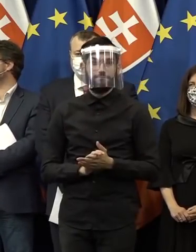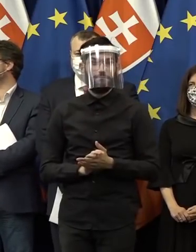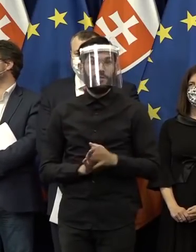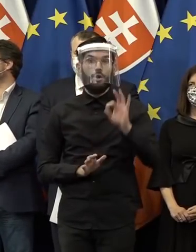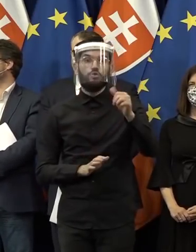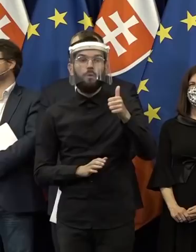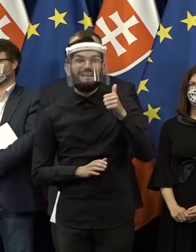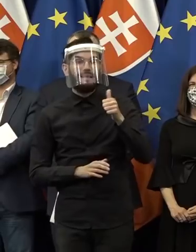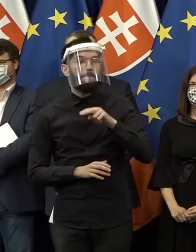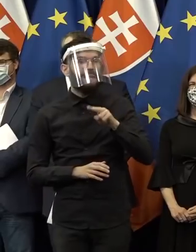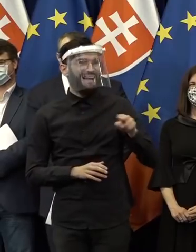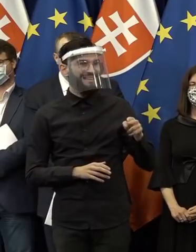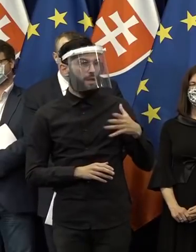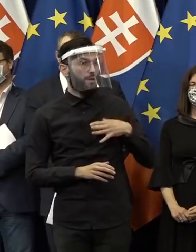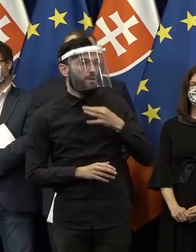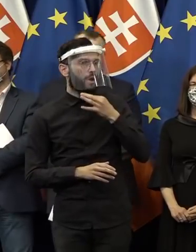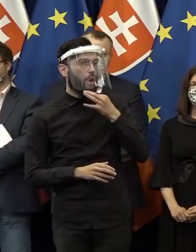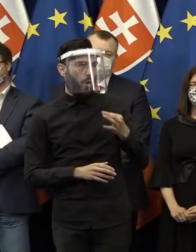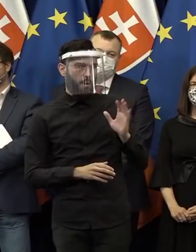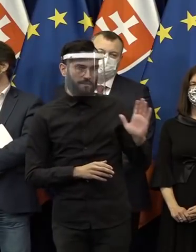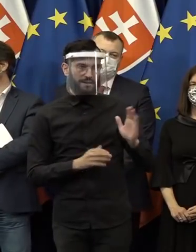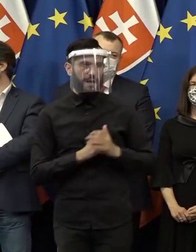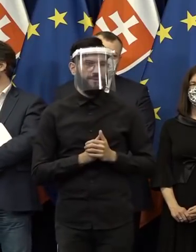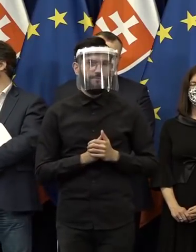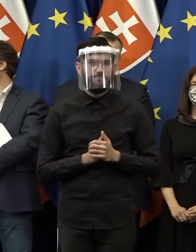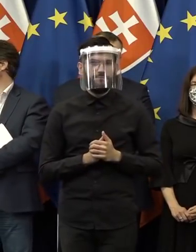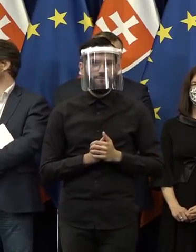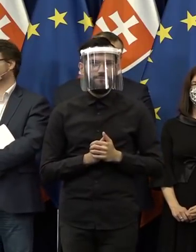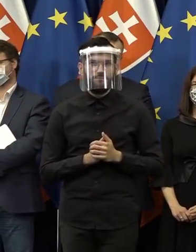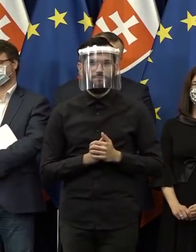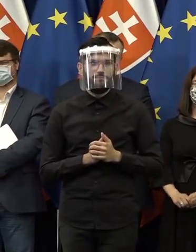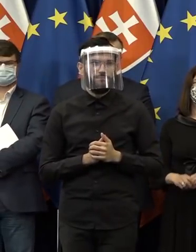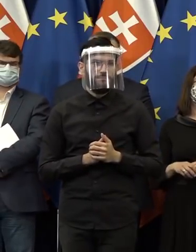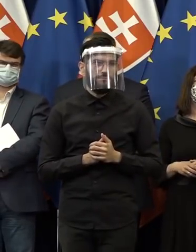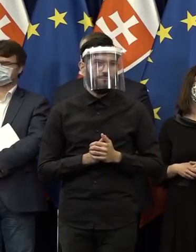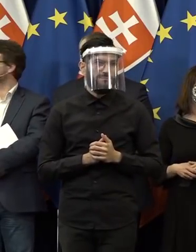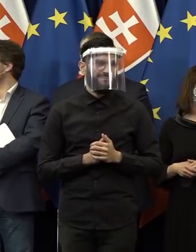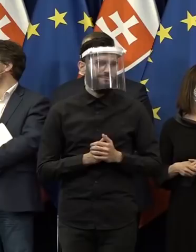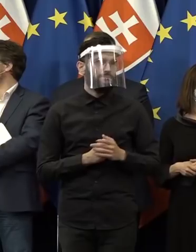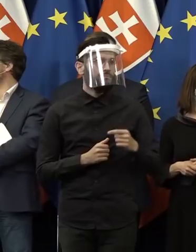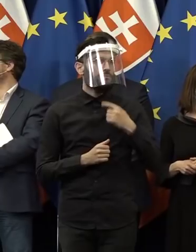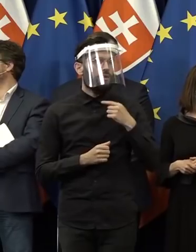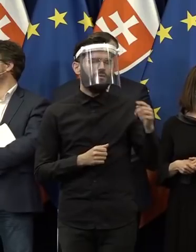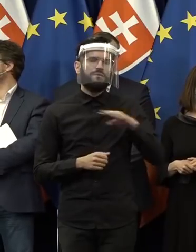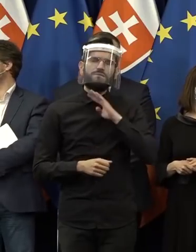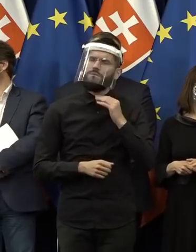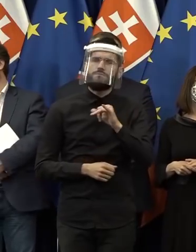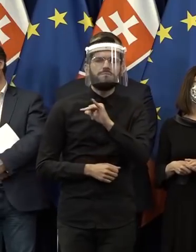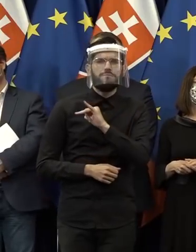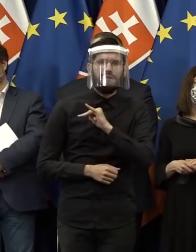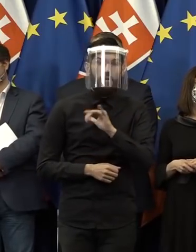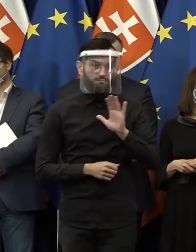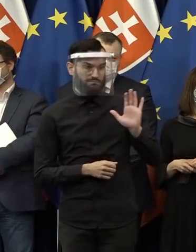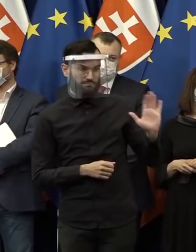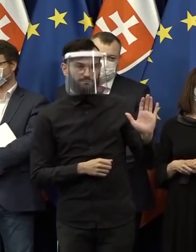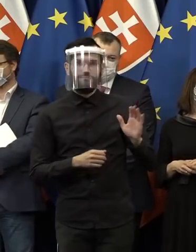Dobrý deň, Gabriela Kajterová, Televízia Markyza. Ja sa teda pokúsim vybrať jednu otázku. Nestila som pre 121 strán, priznám, ale veľmi by ma zaujímalo, že čo